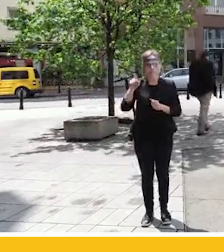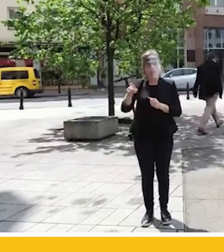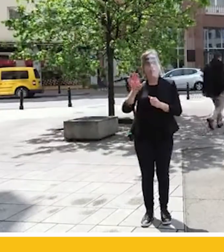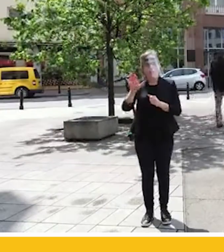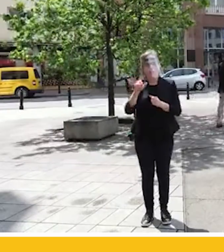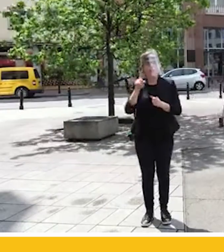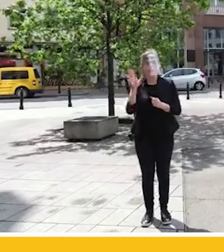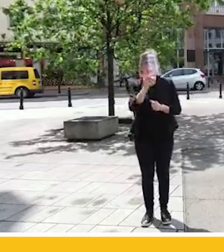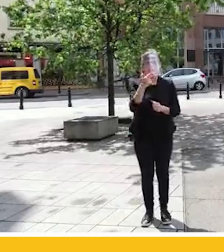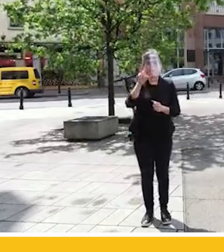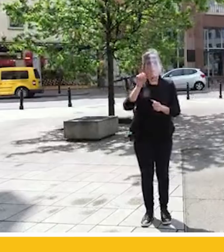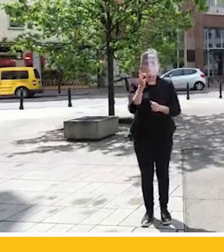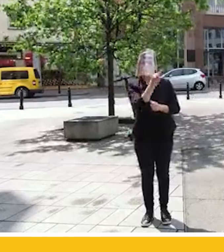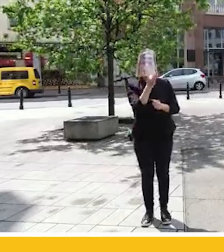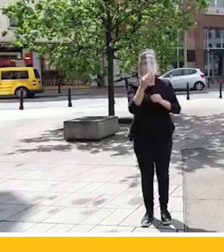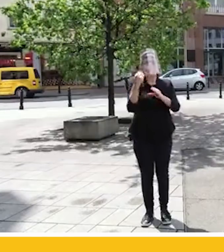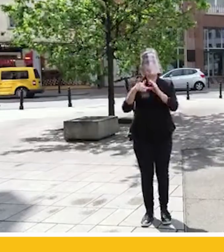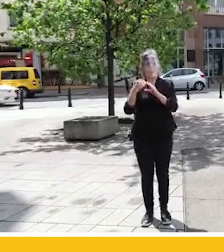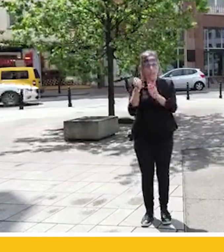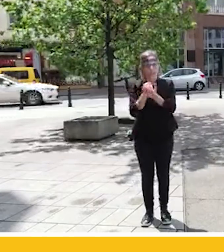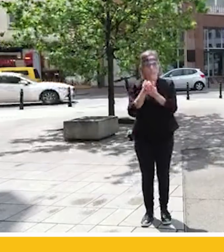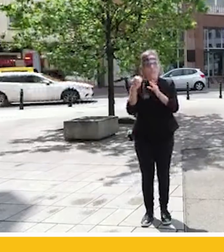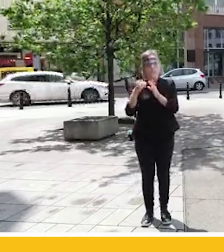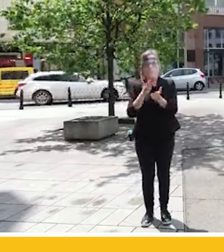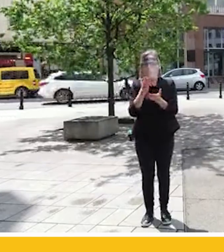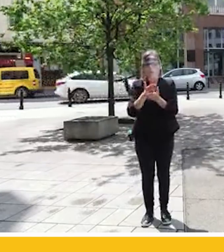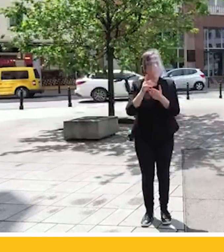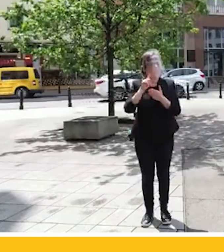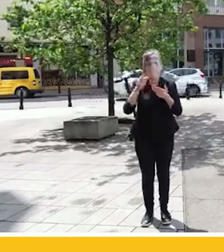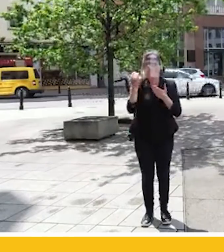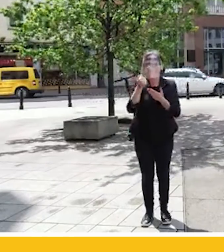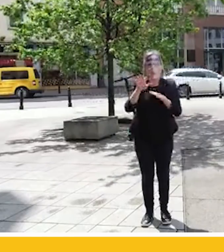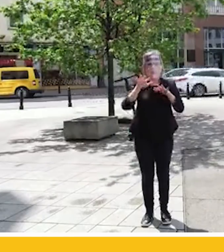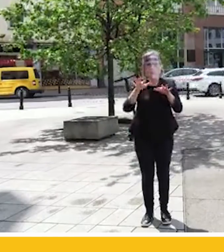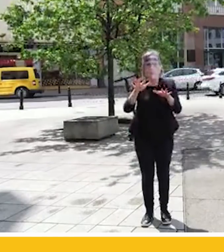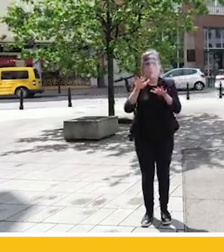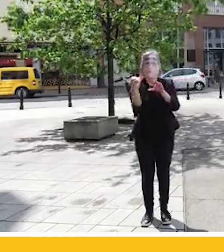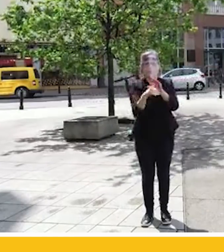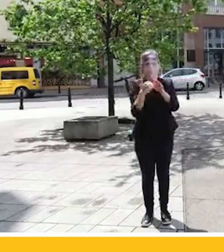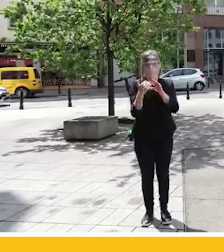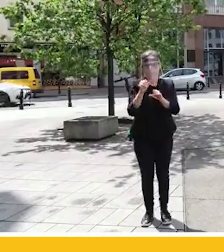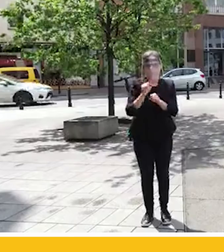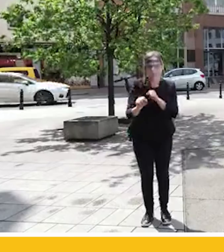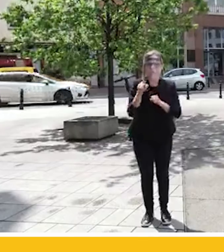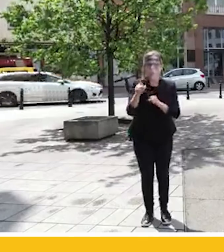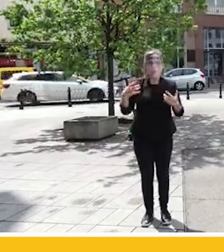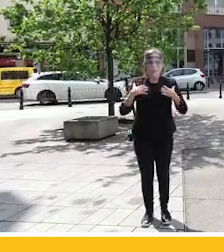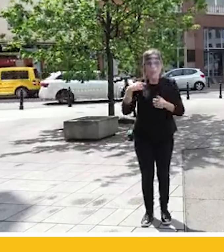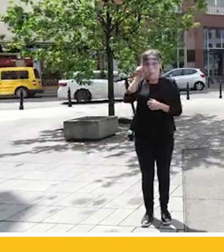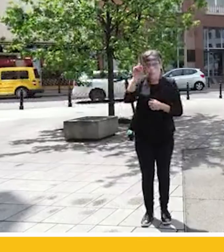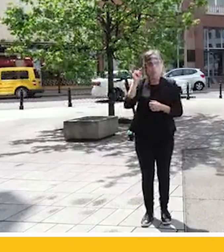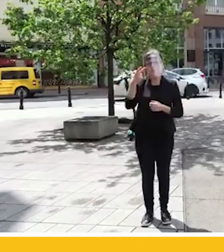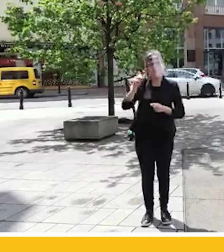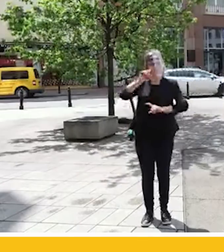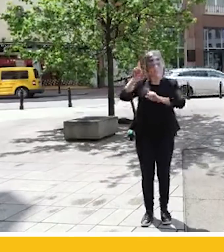Szymona Hołowni przychodzi bardzo dużo wiadomości od żywych osób. To nie liczby i statystyki piszą. To